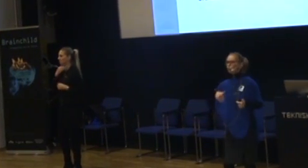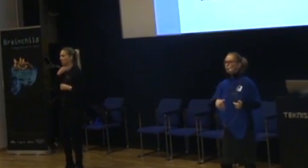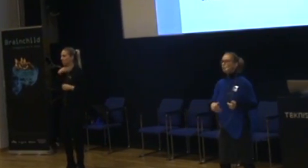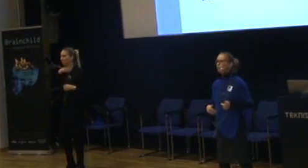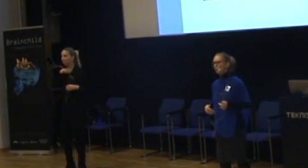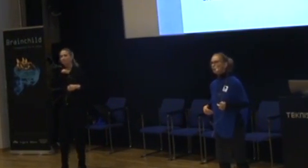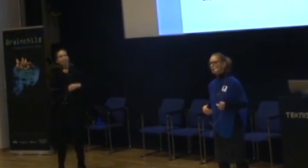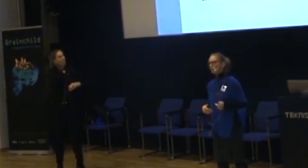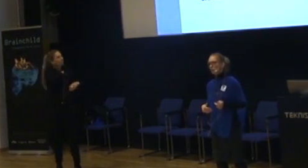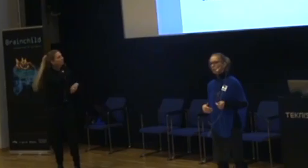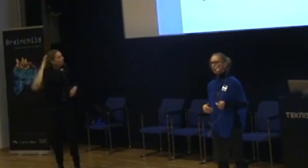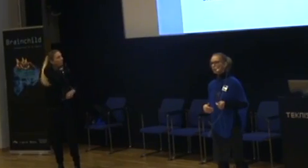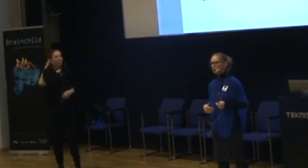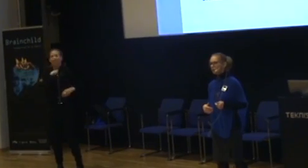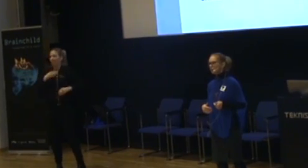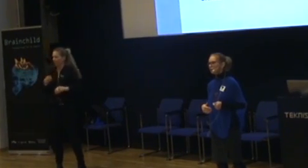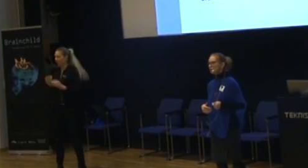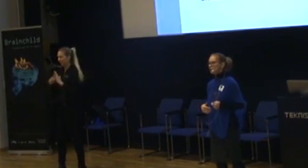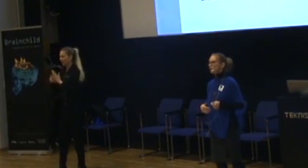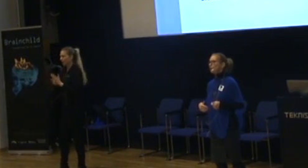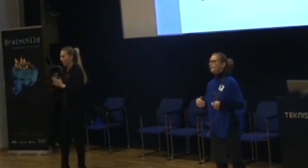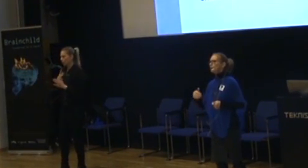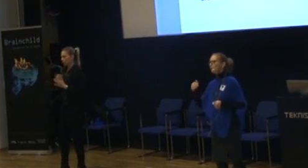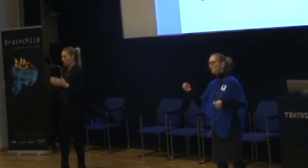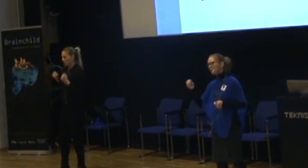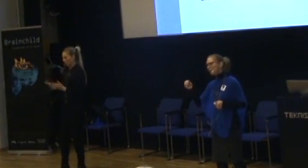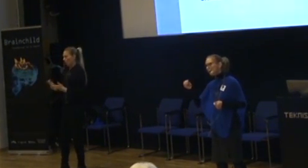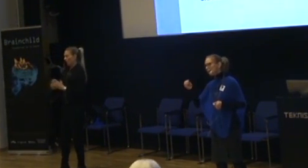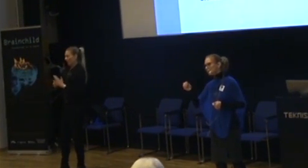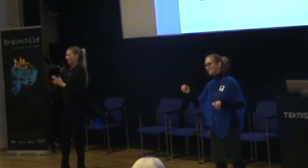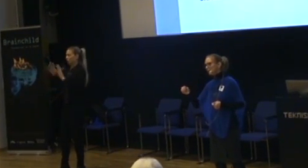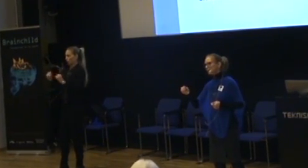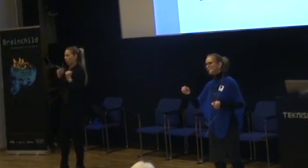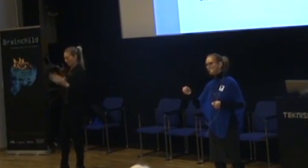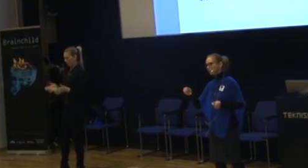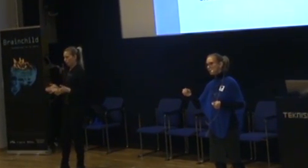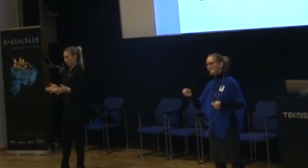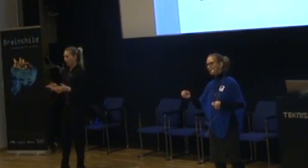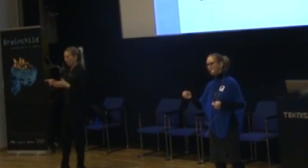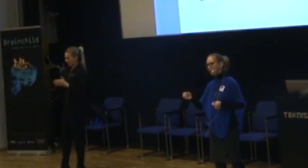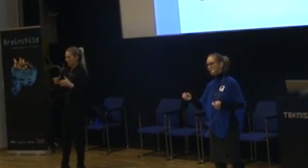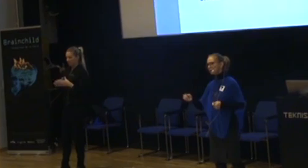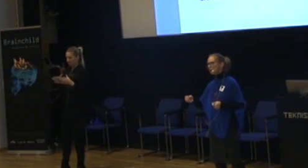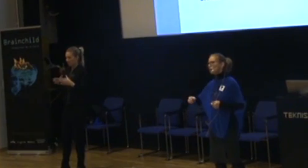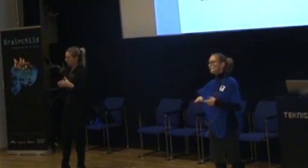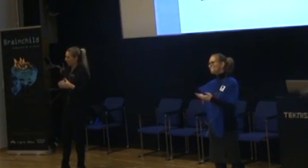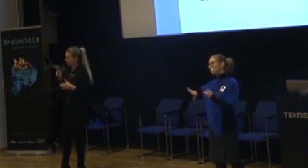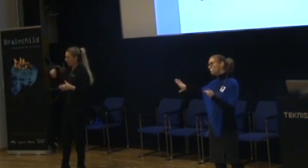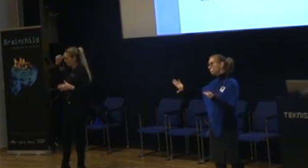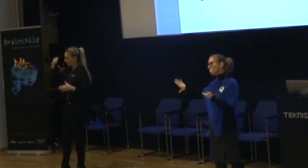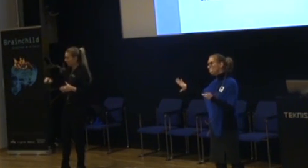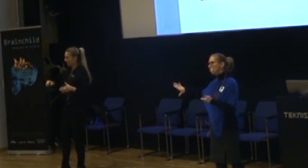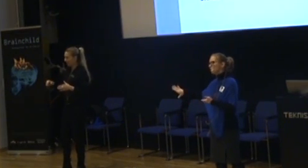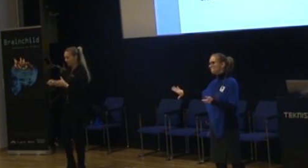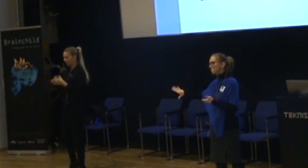Teknik förstås. Jag tycker de här barnen ska ha tillgång till teknik. Men det är det här med teknik. För vissa familjer är jätteklurigt. Vissa